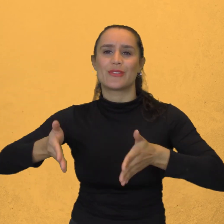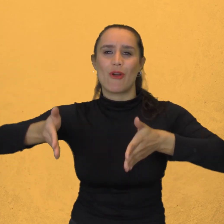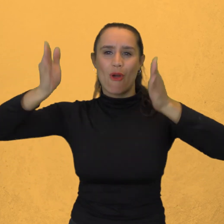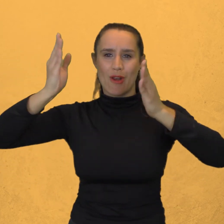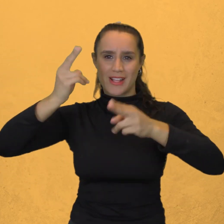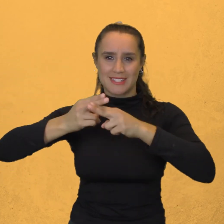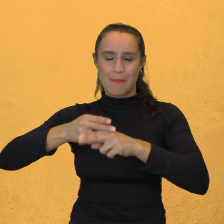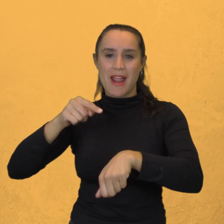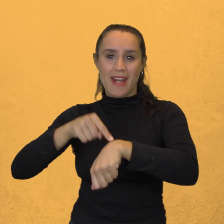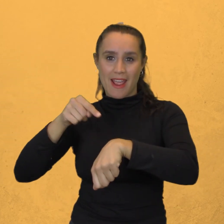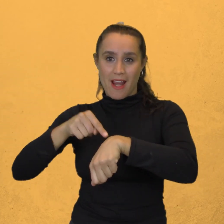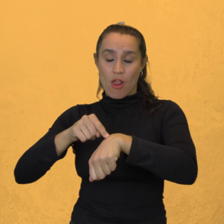Mirando hacia la tarde